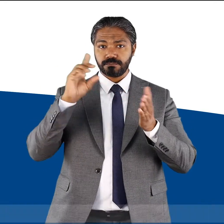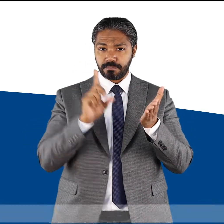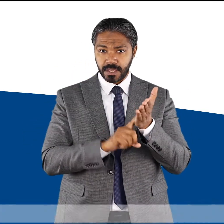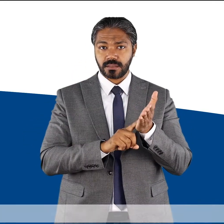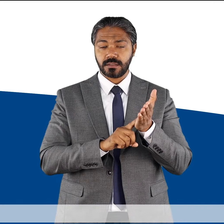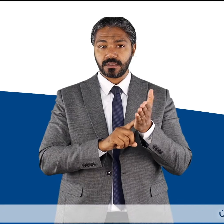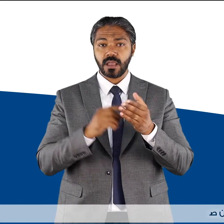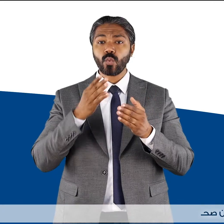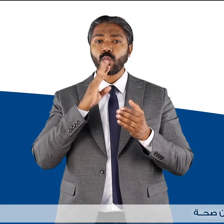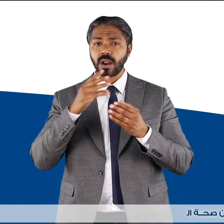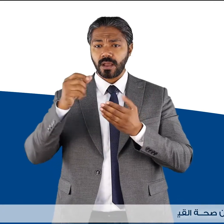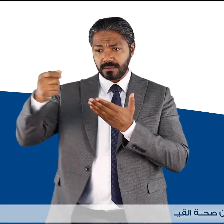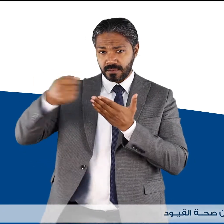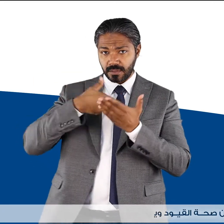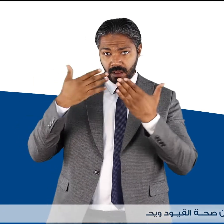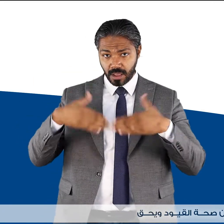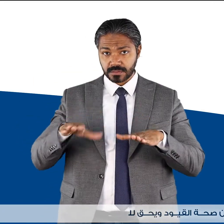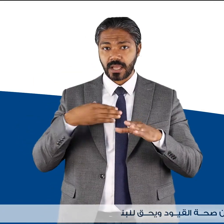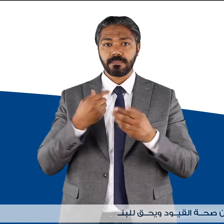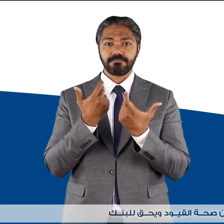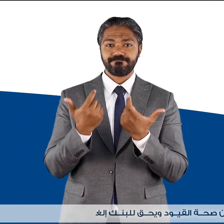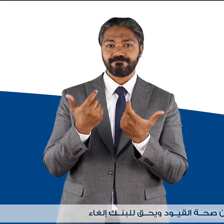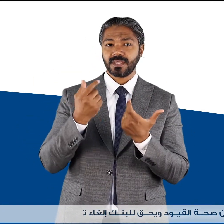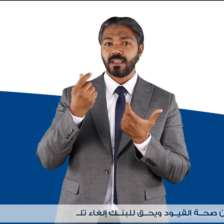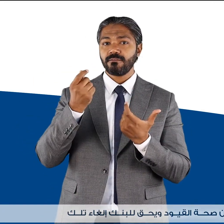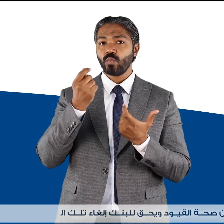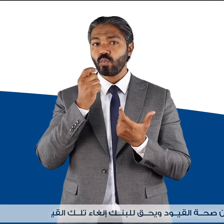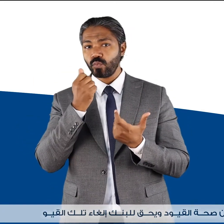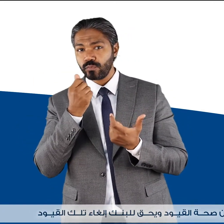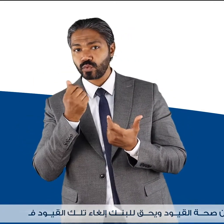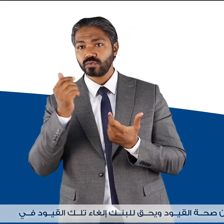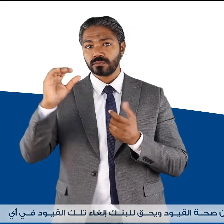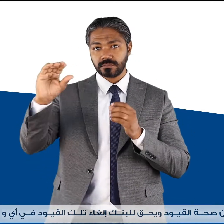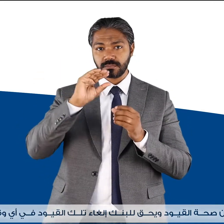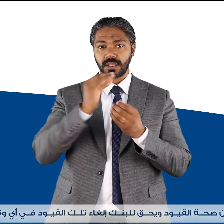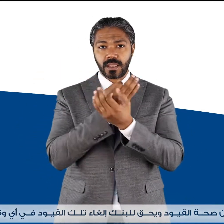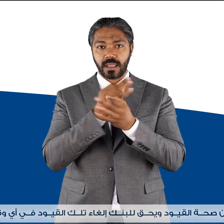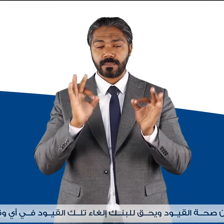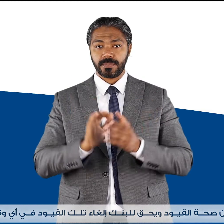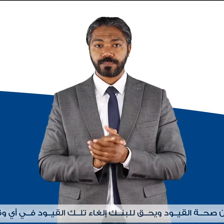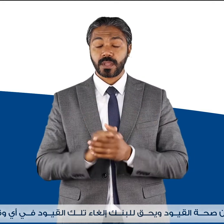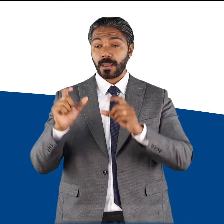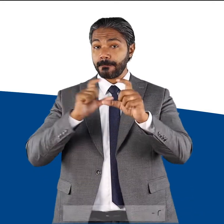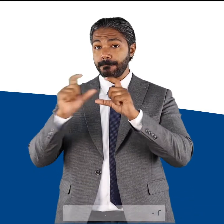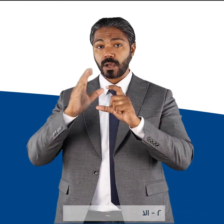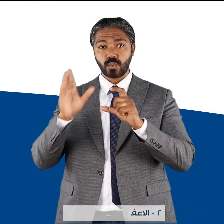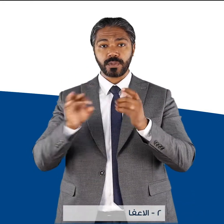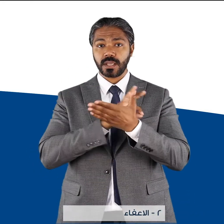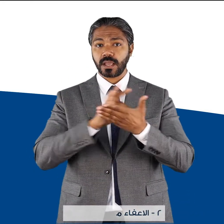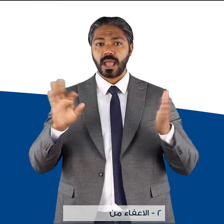التأكد من صحة القيود ويحق للبنك إلغاء تلك القيود في أي وقت يشاء 2- الإعفاء